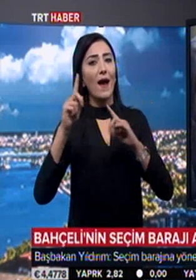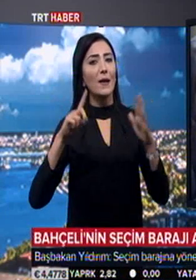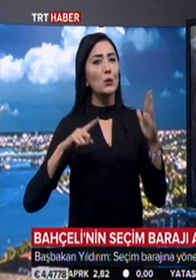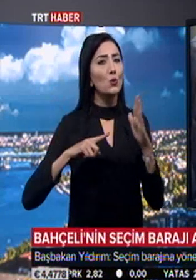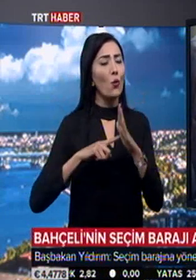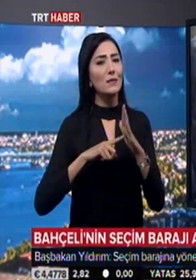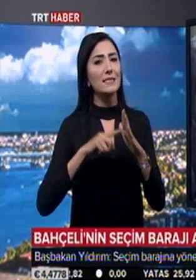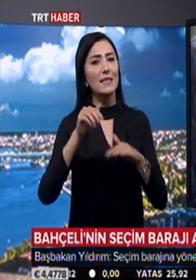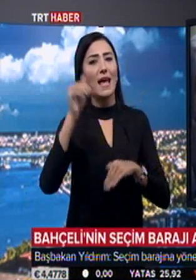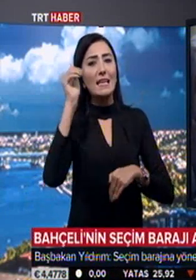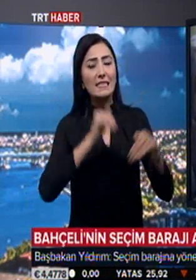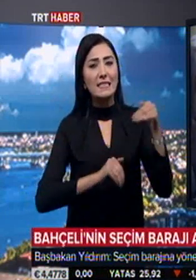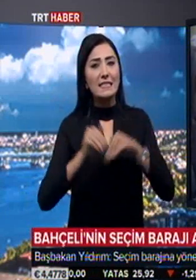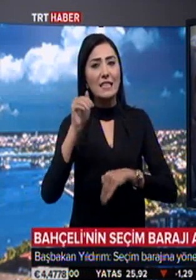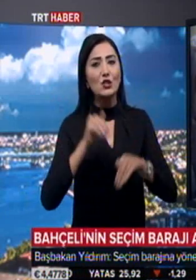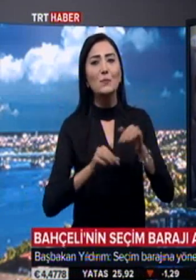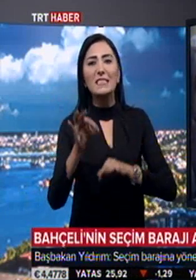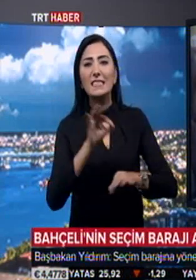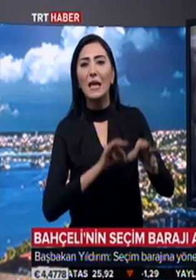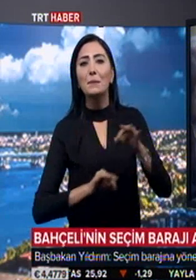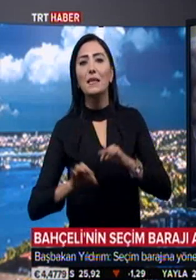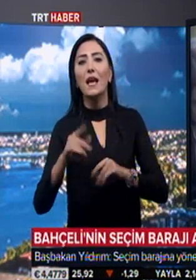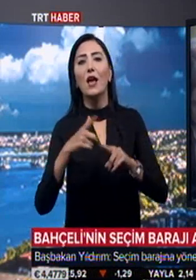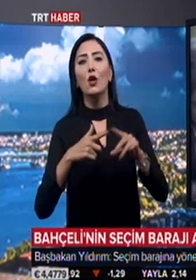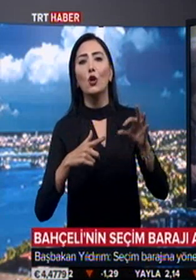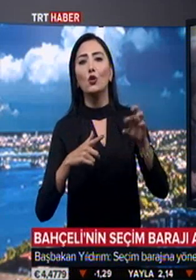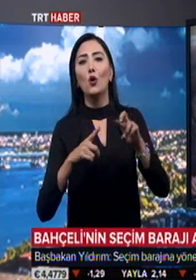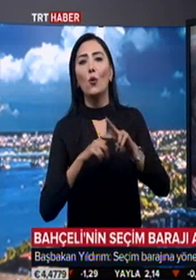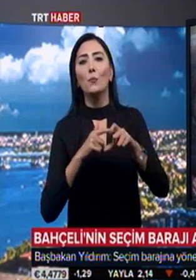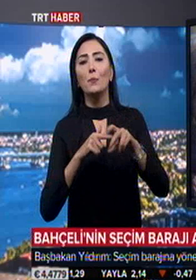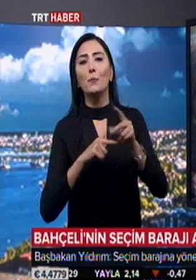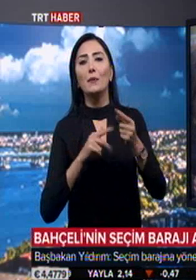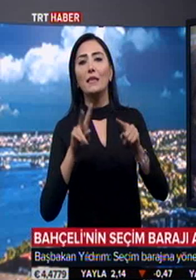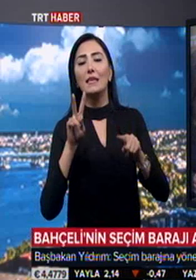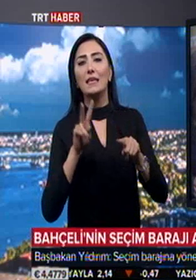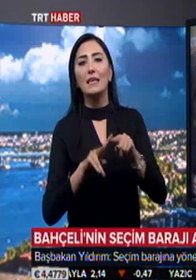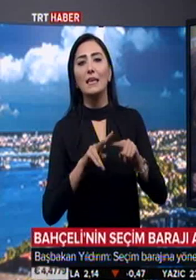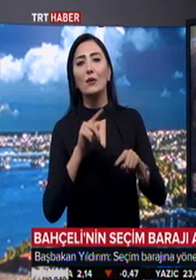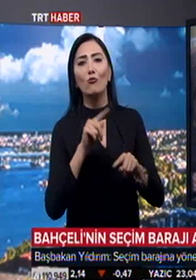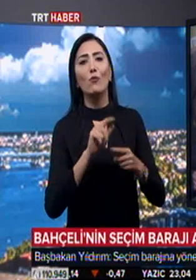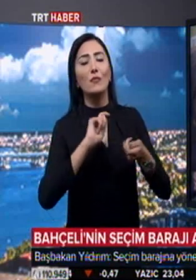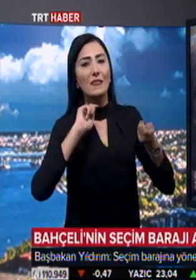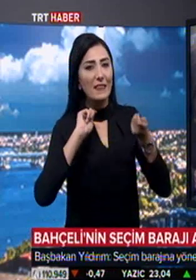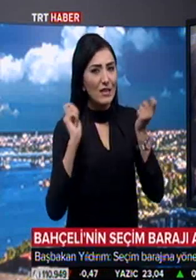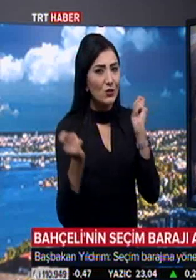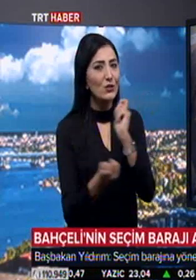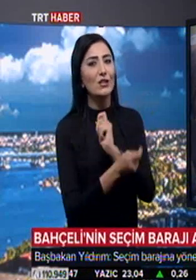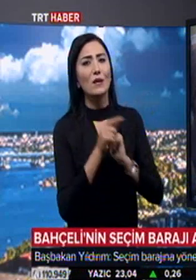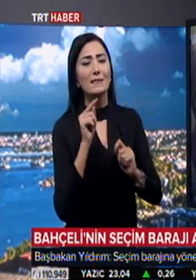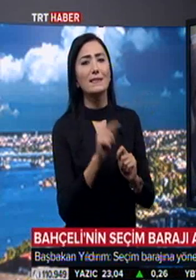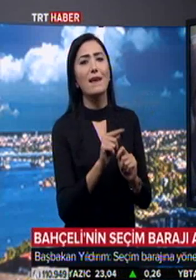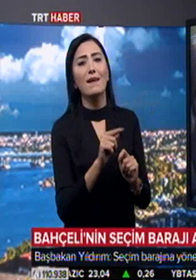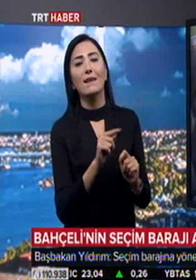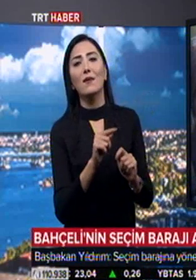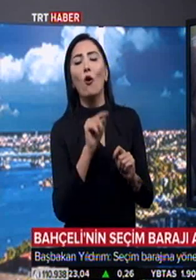noktasında seçim sistemi top yükün değiştirilecekse